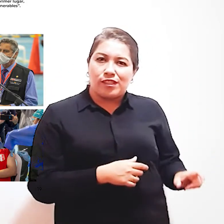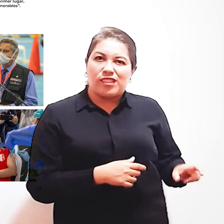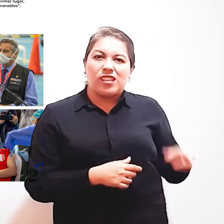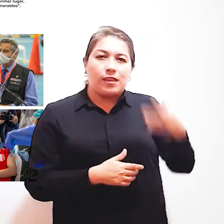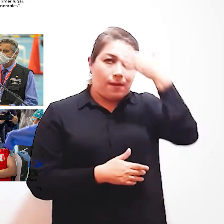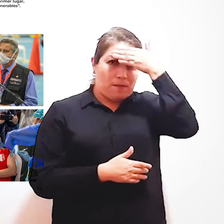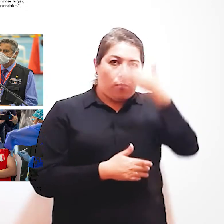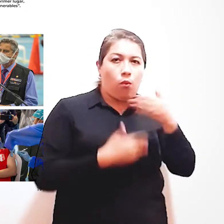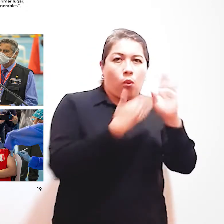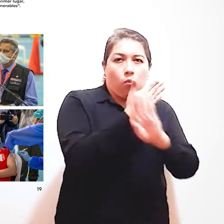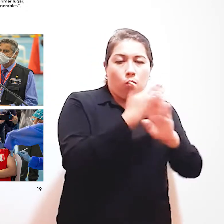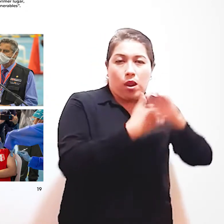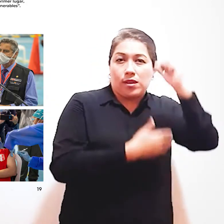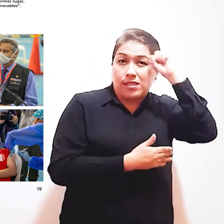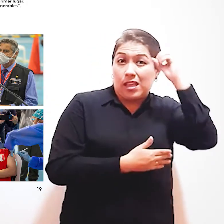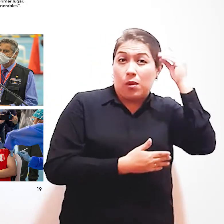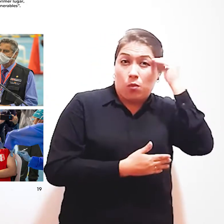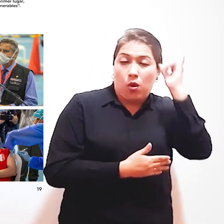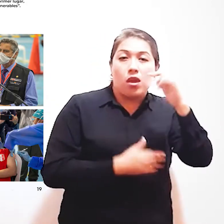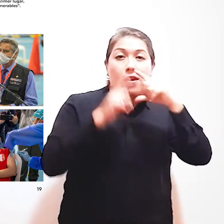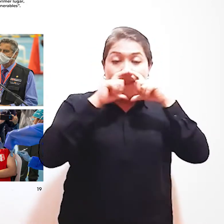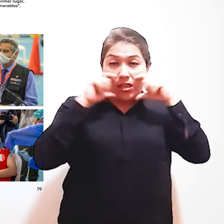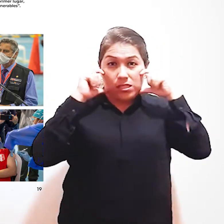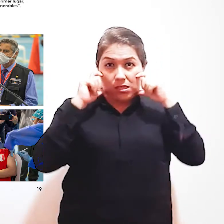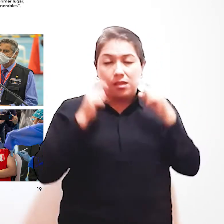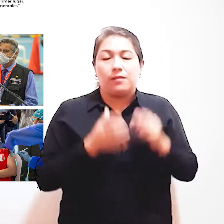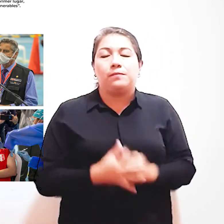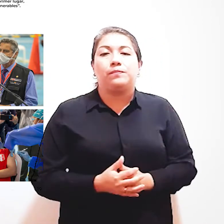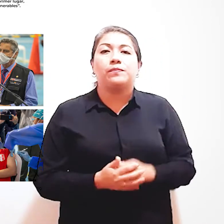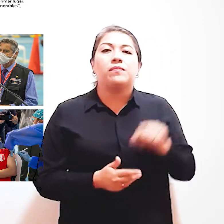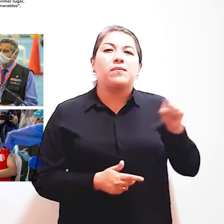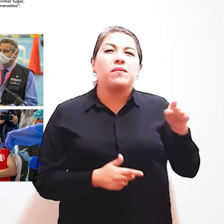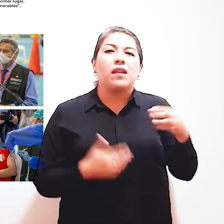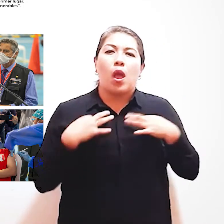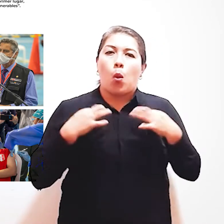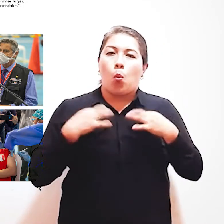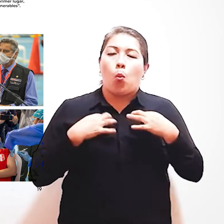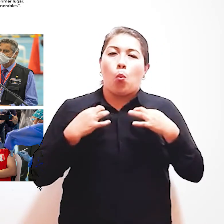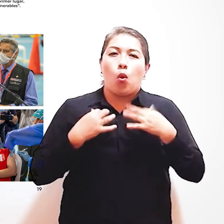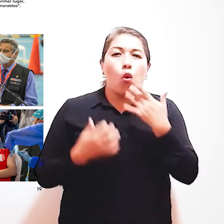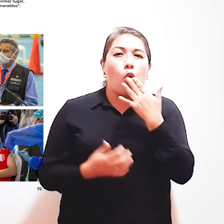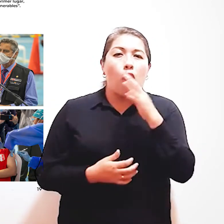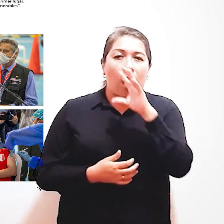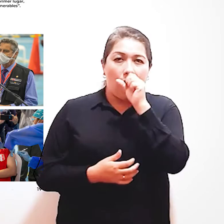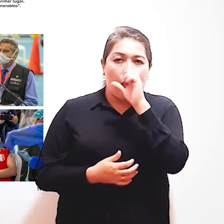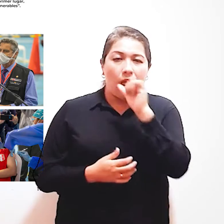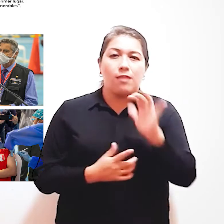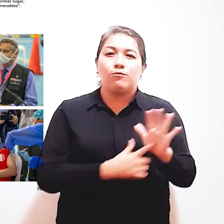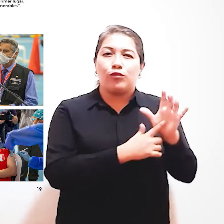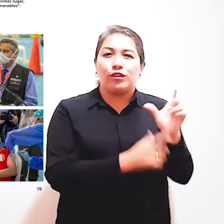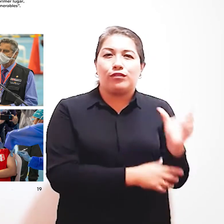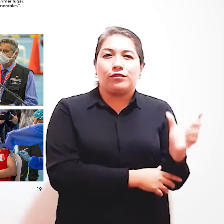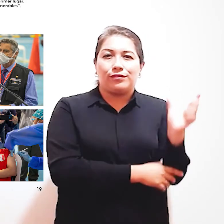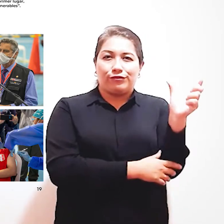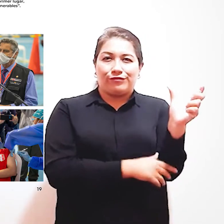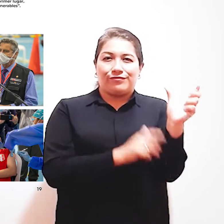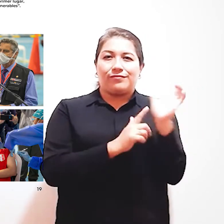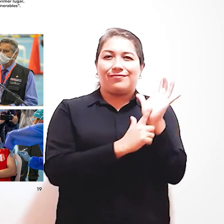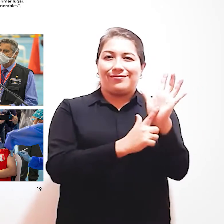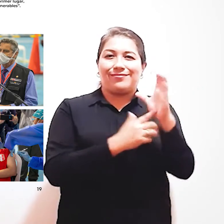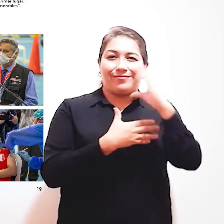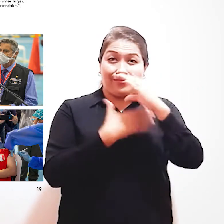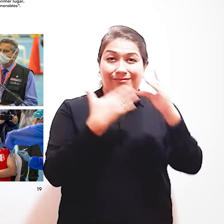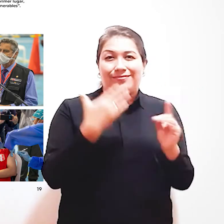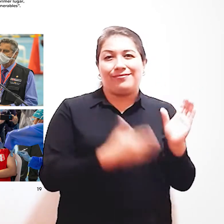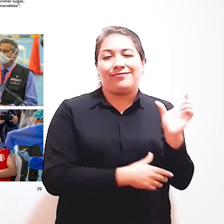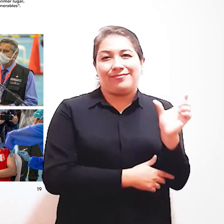síndrome de Down Protegida Con su mascarilla Y su protector facial Portando Un polo naranja Y mostrando Su